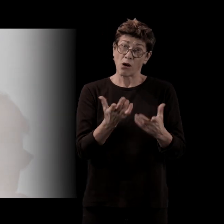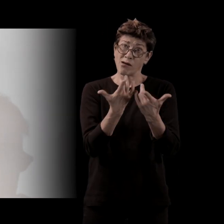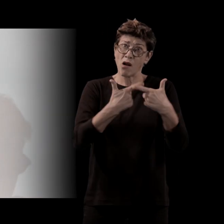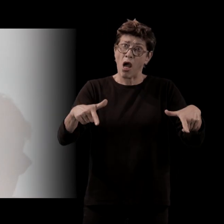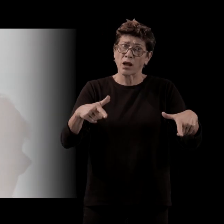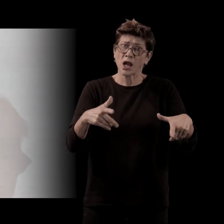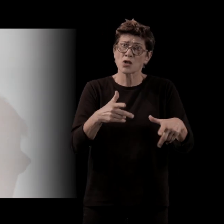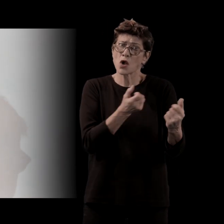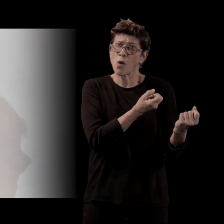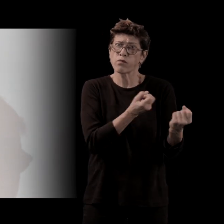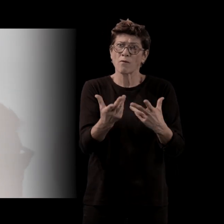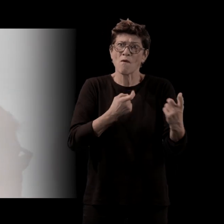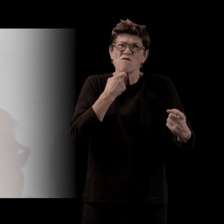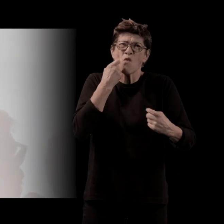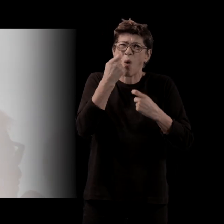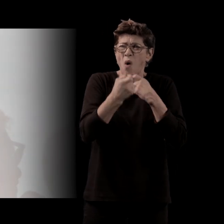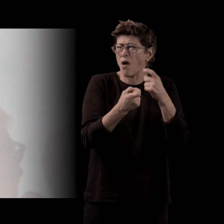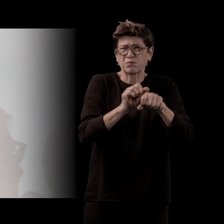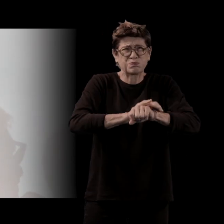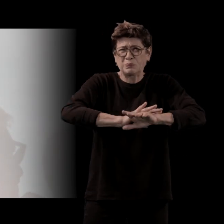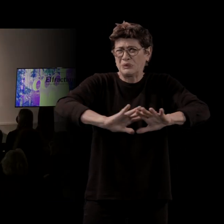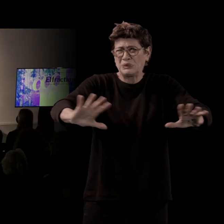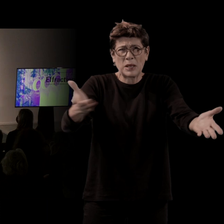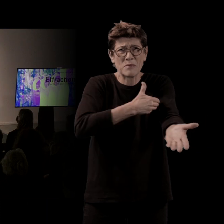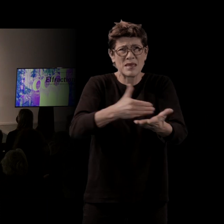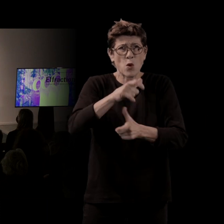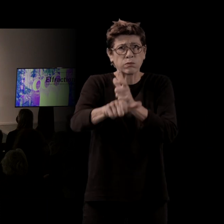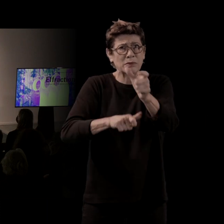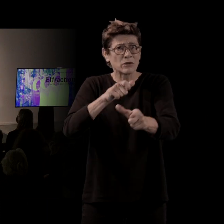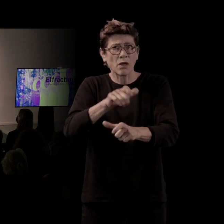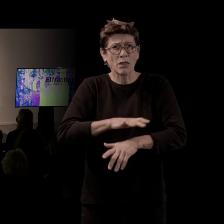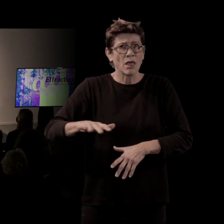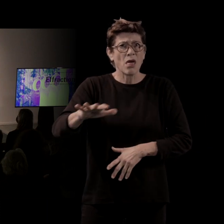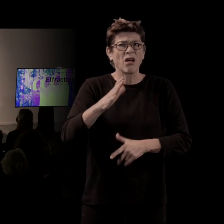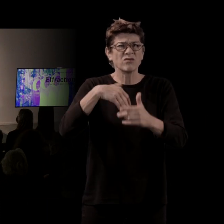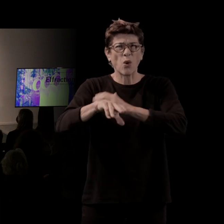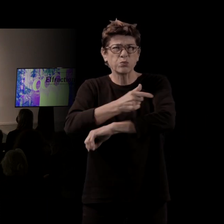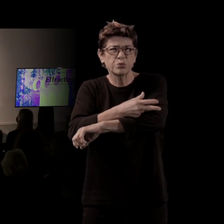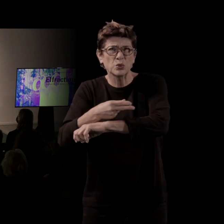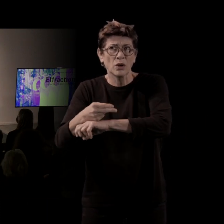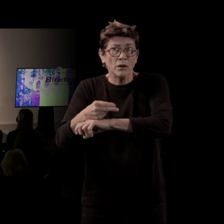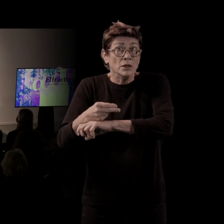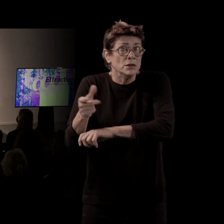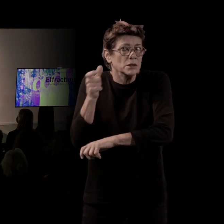exerce une violence au quotidien chez des millions de gens. Chacun dans des bureaux et on leur dit qu'il faut